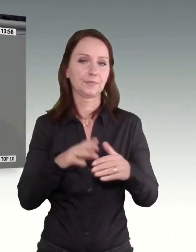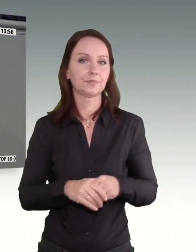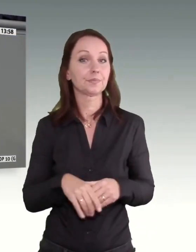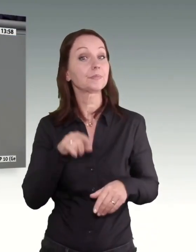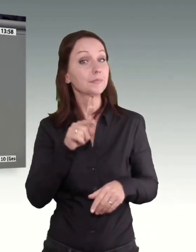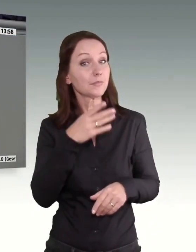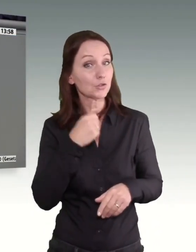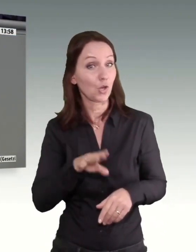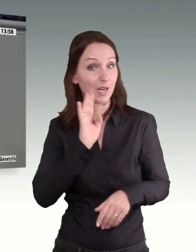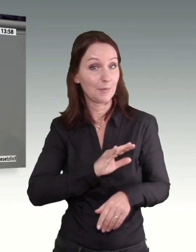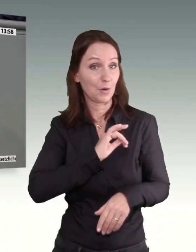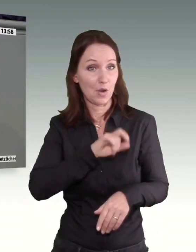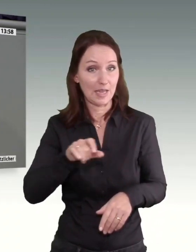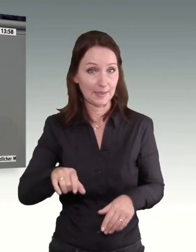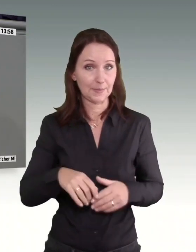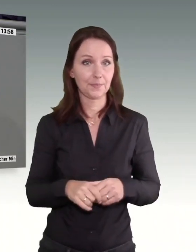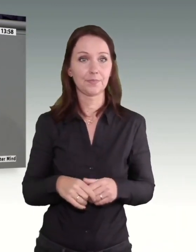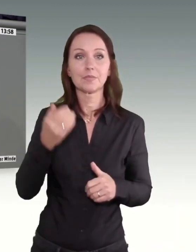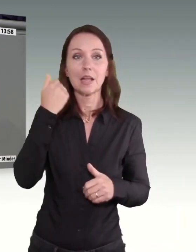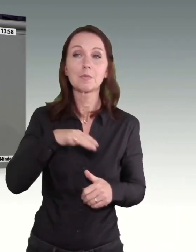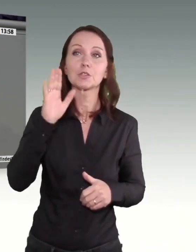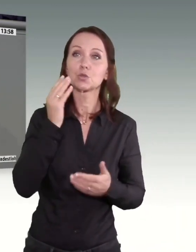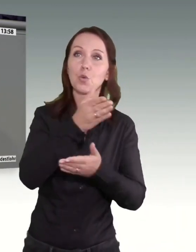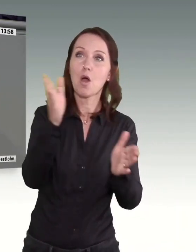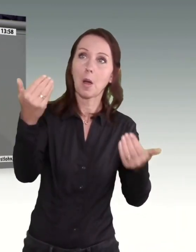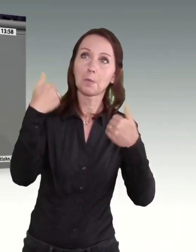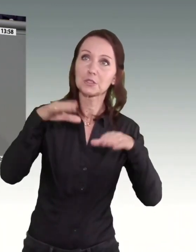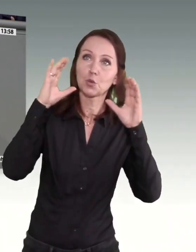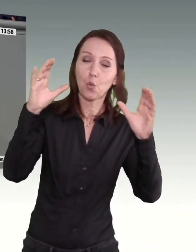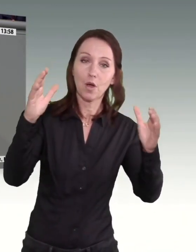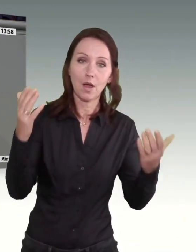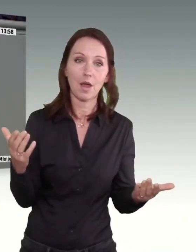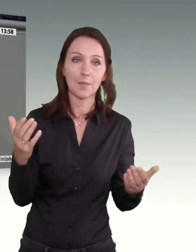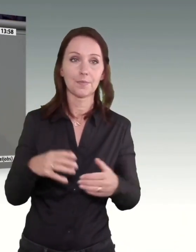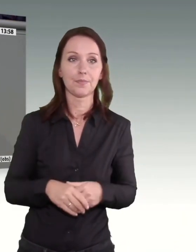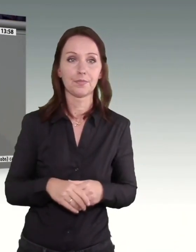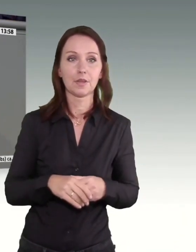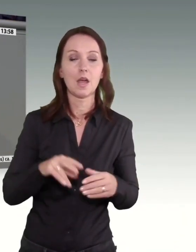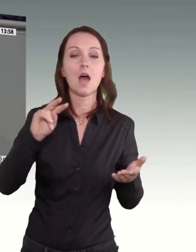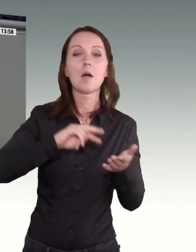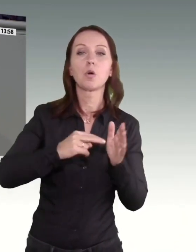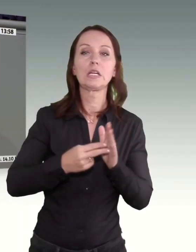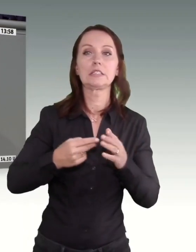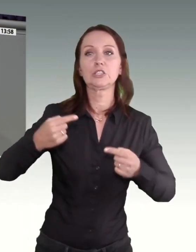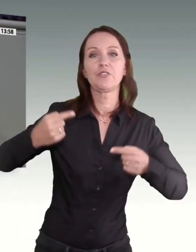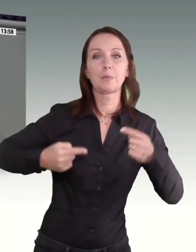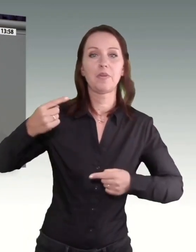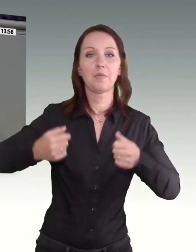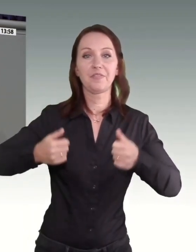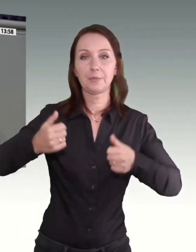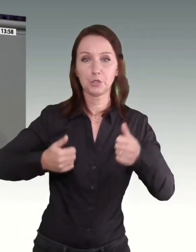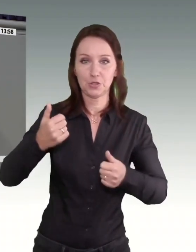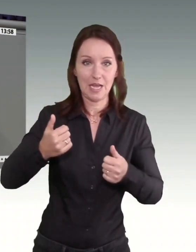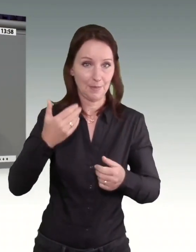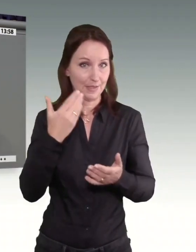Schöne, liebe Kolleginnen und Kollegen, liebe Zuhörer auf der Besuchertribüne. Politischer Wettstreit, politischer Wettbewerb lebt eben